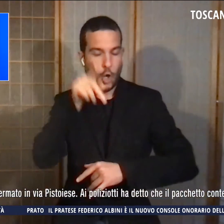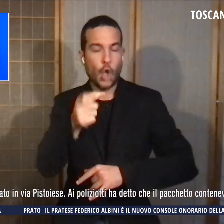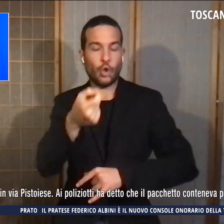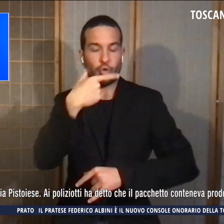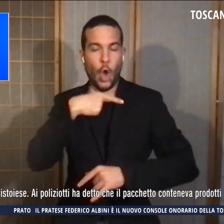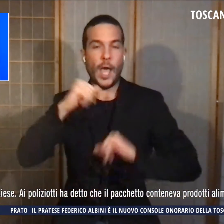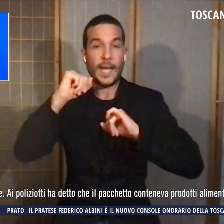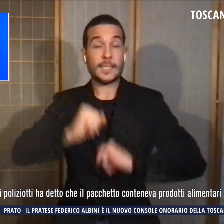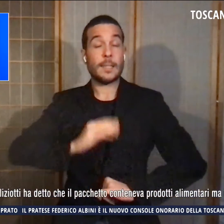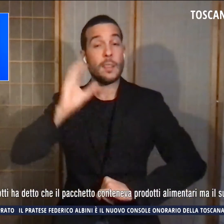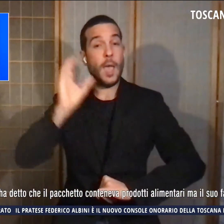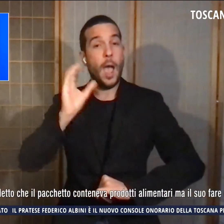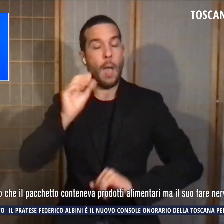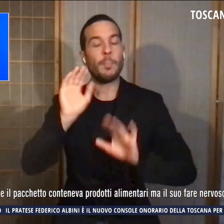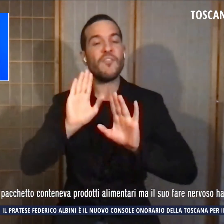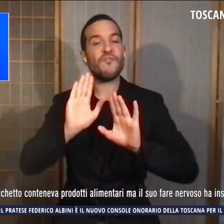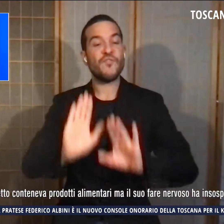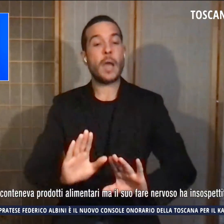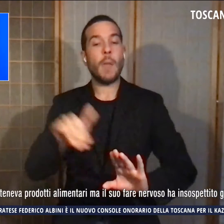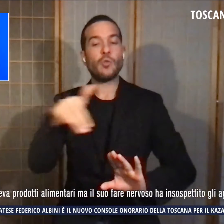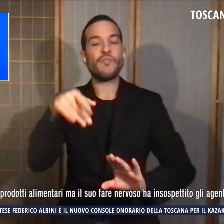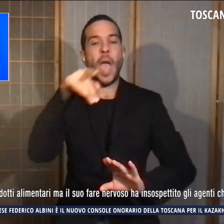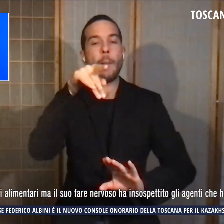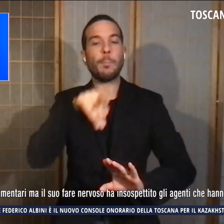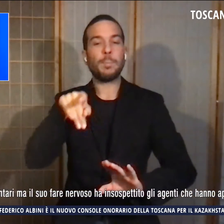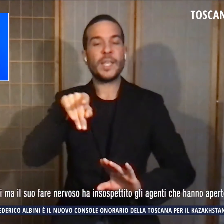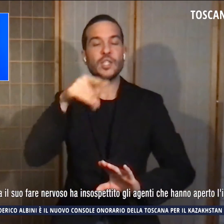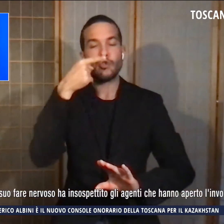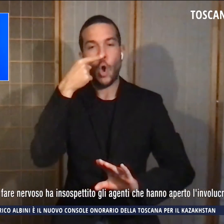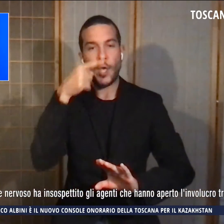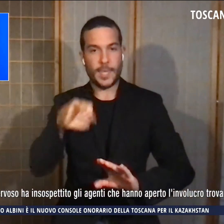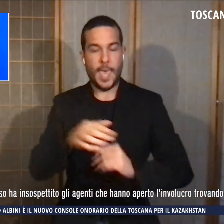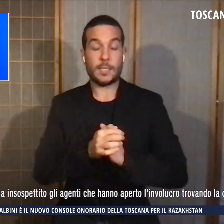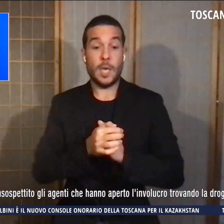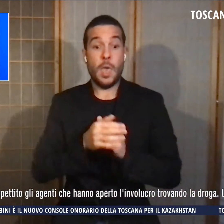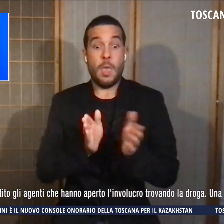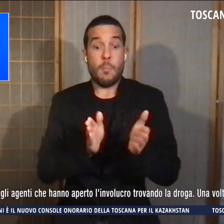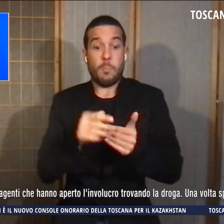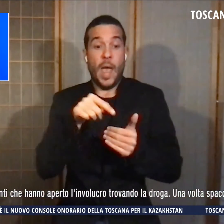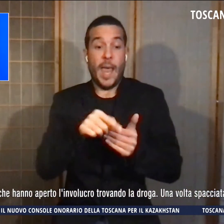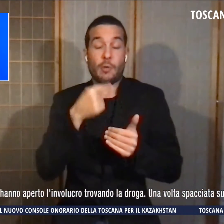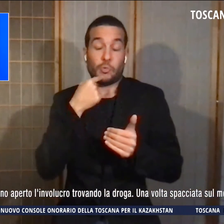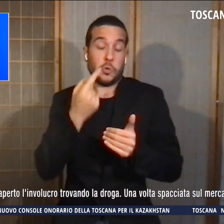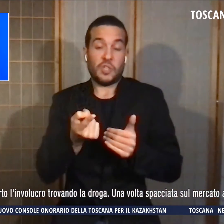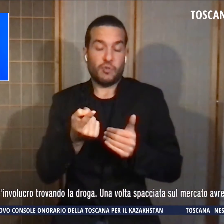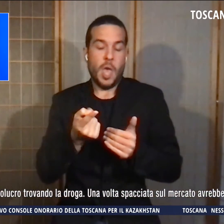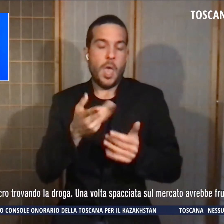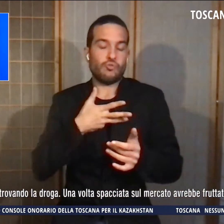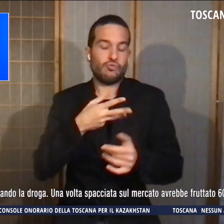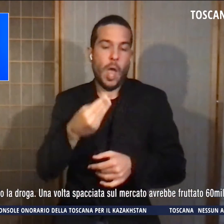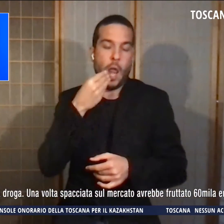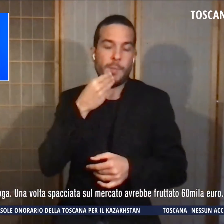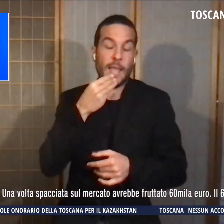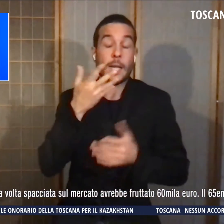fermato in via Pistoiese. Ai poliziotti ha detto che il pacchetto conteneva prodotti alimentari, ma il suo fare nervoso